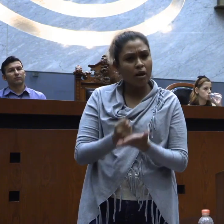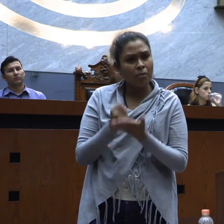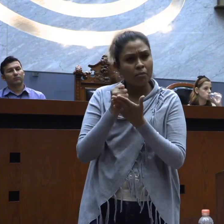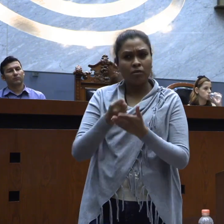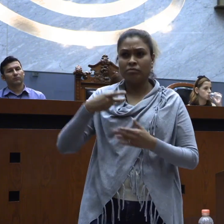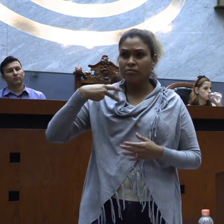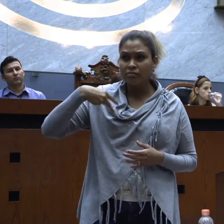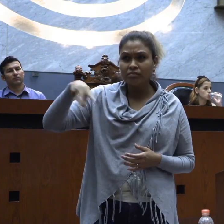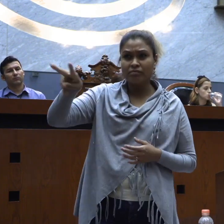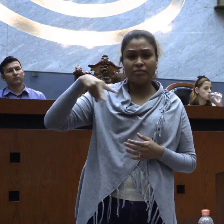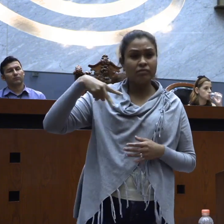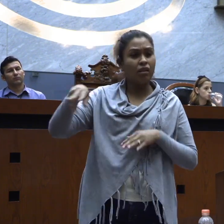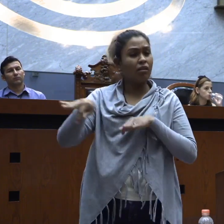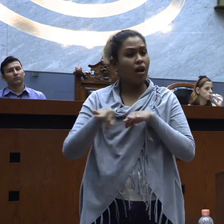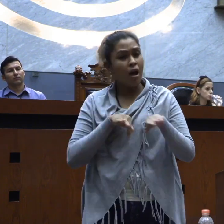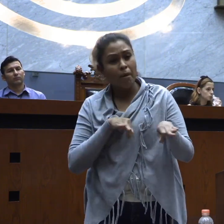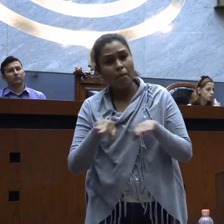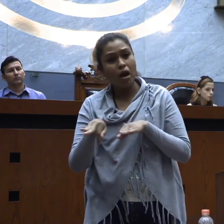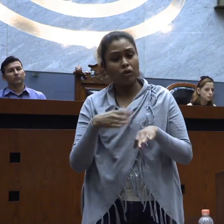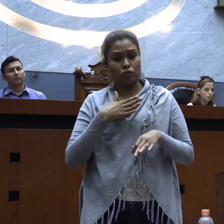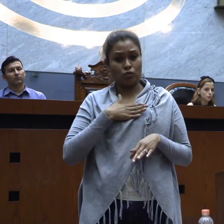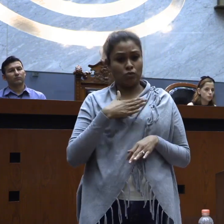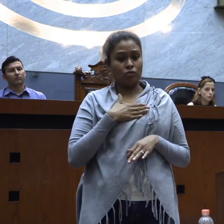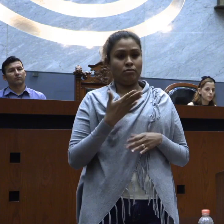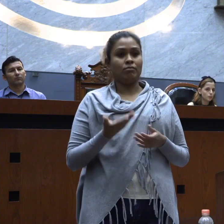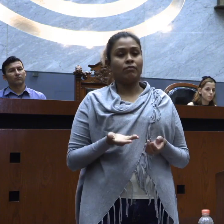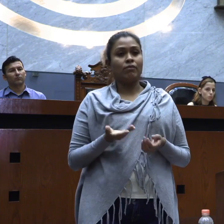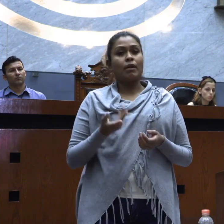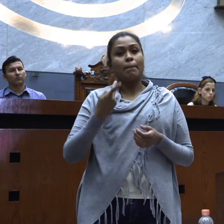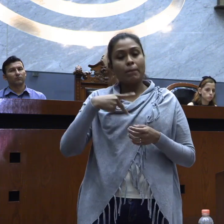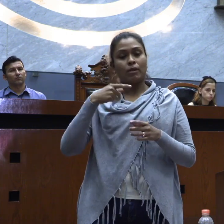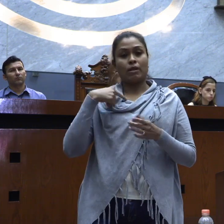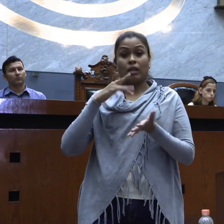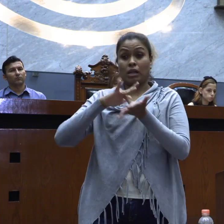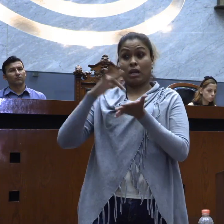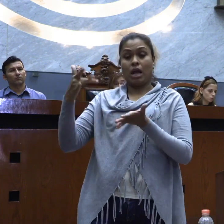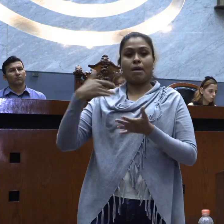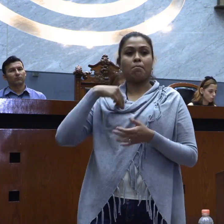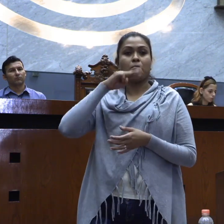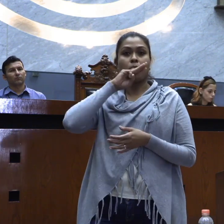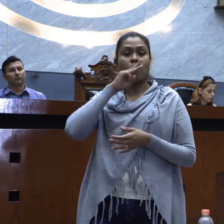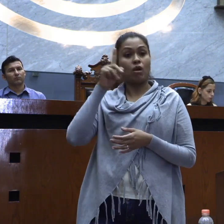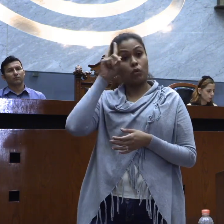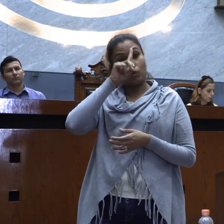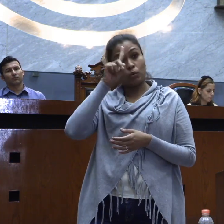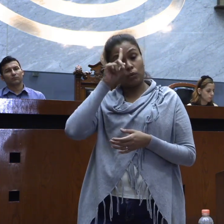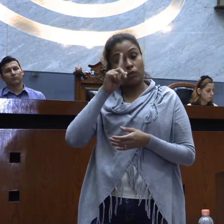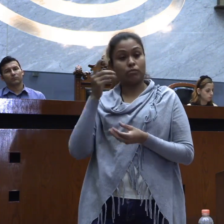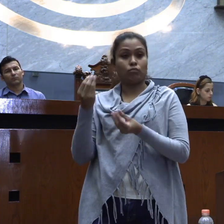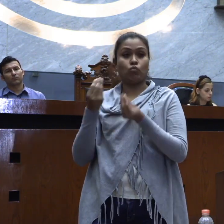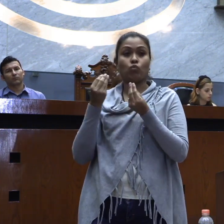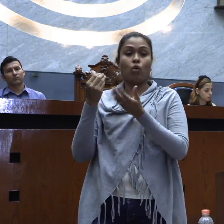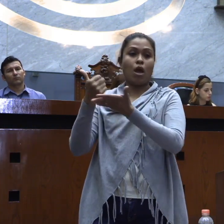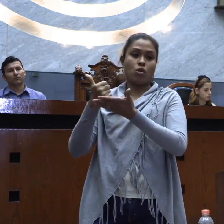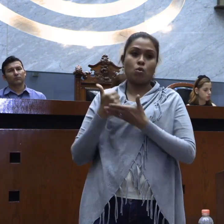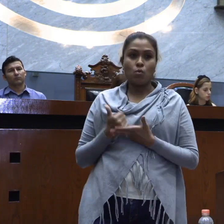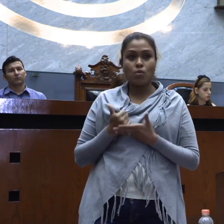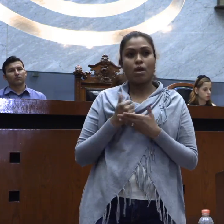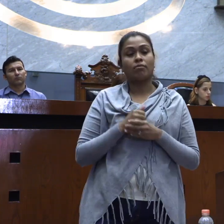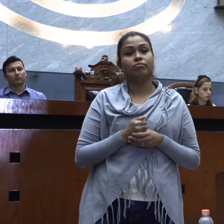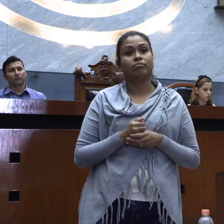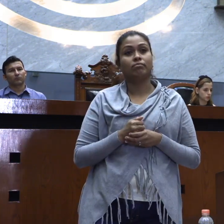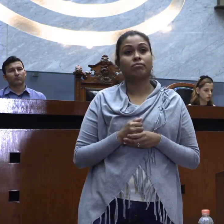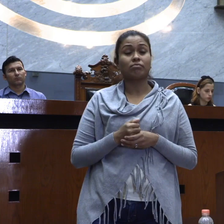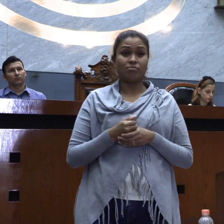ella oralizando y pues teniendo terapias de lenguaje. Yo trabajo actualmente y pues gracias a mi mamá por sus